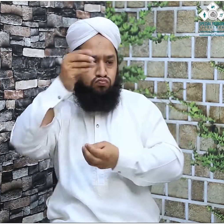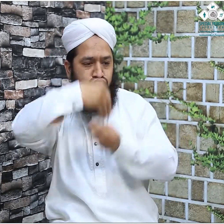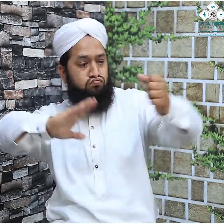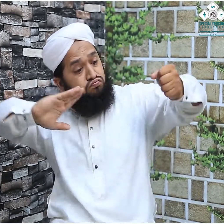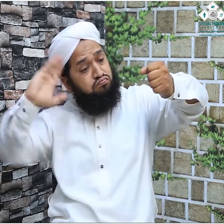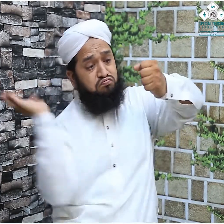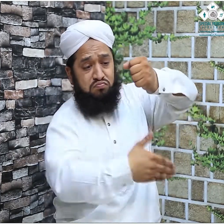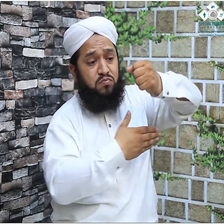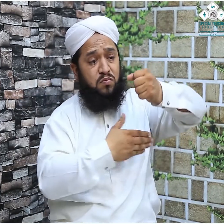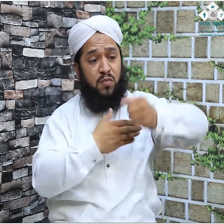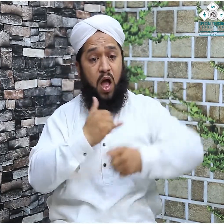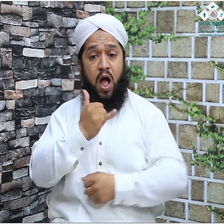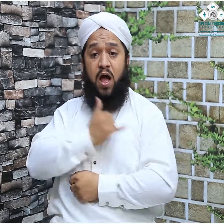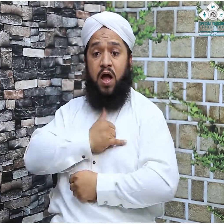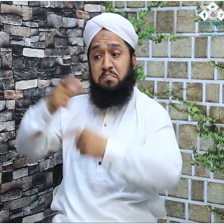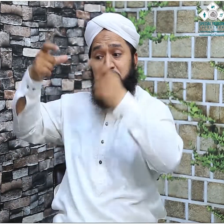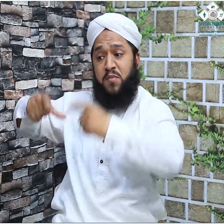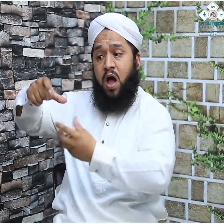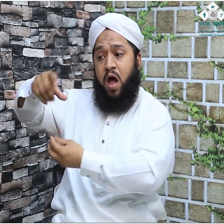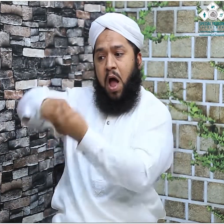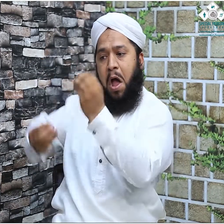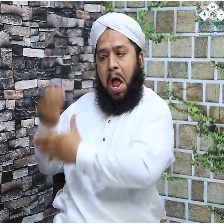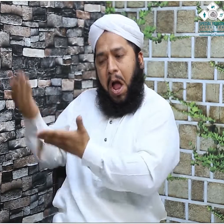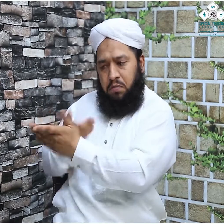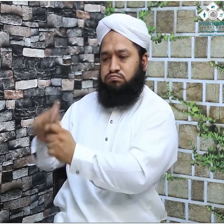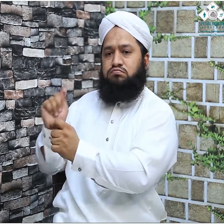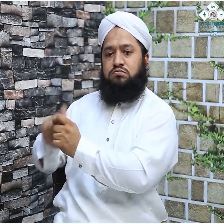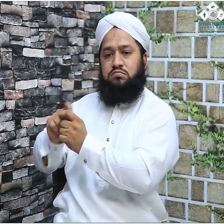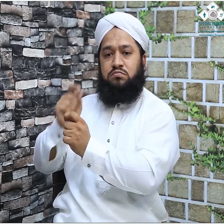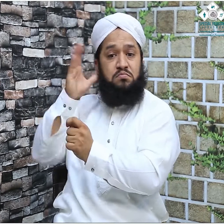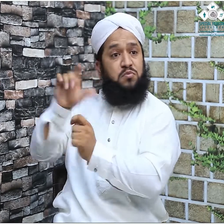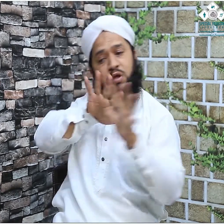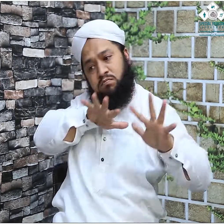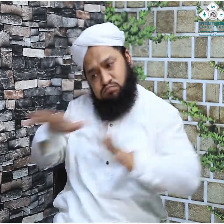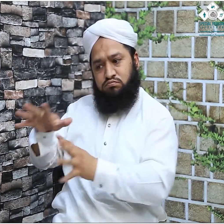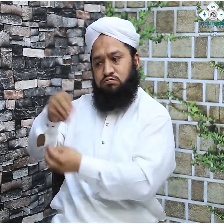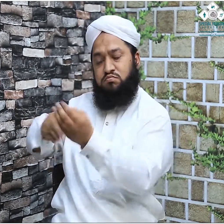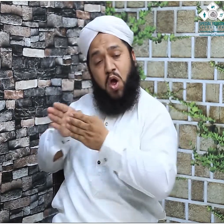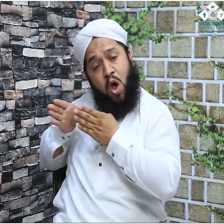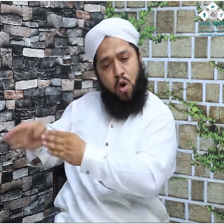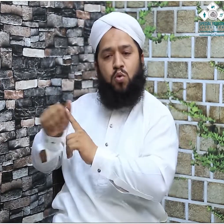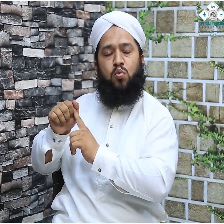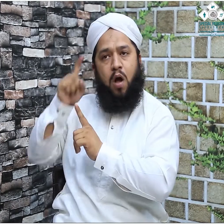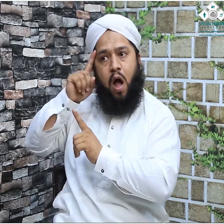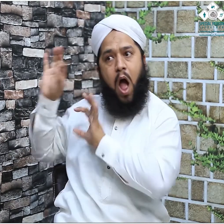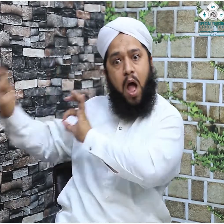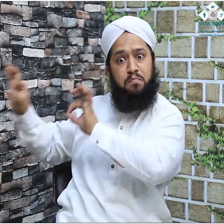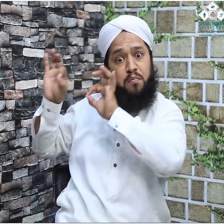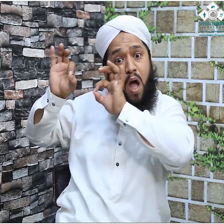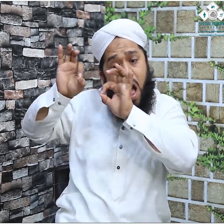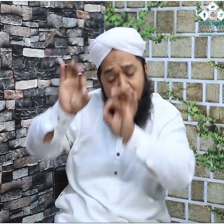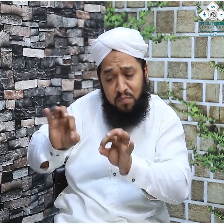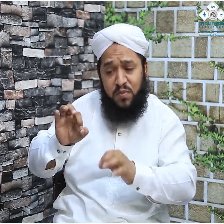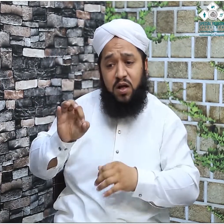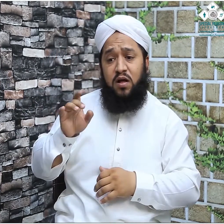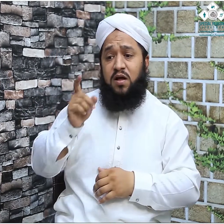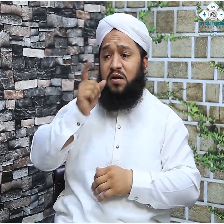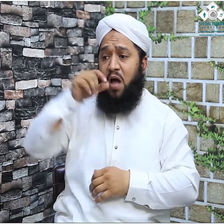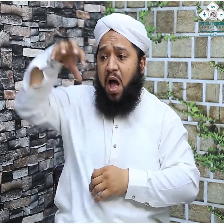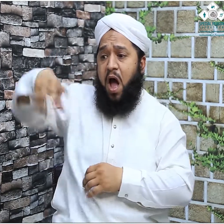اندر لوگ آ کر حج کریں اس کام کے لئے اس نے ایک آلی شان محل بھی بنایا اس کا نام اس نے دار الحجرہ رکھا تھا اور اس لئے